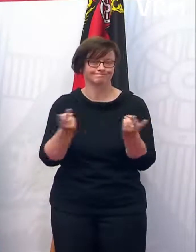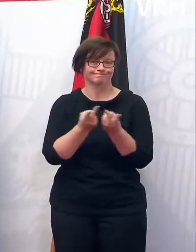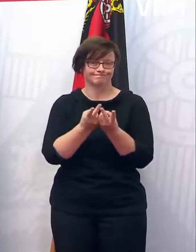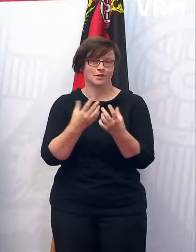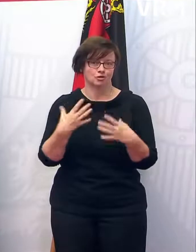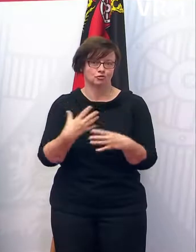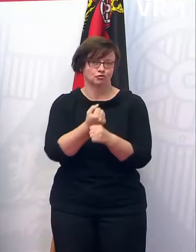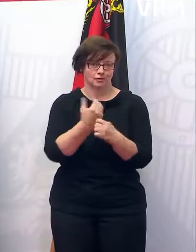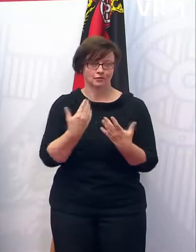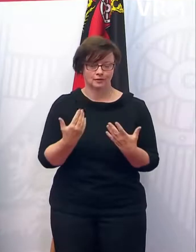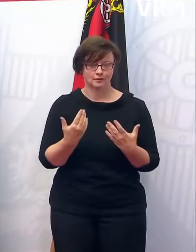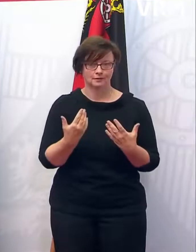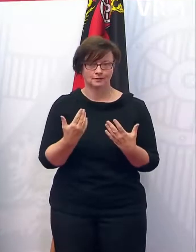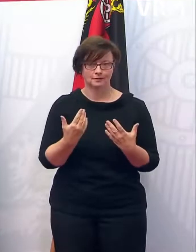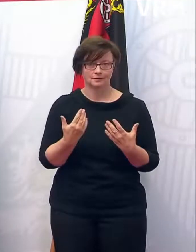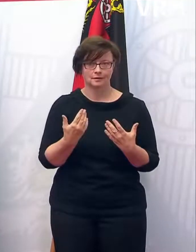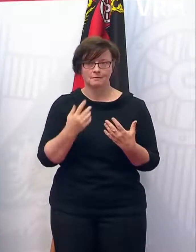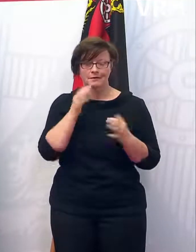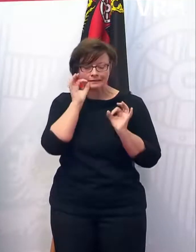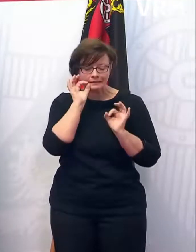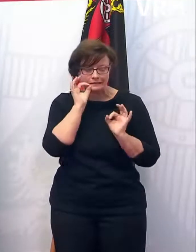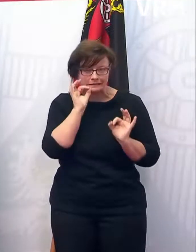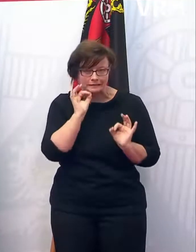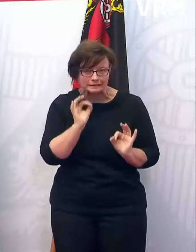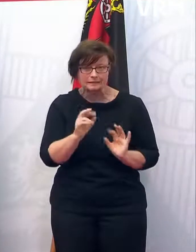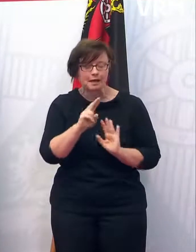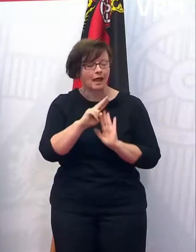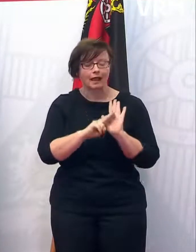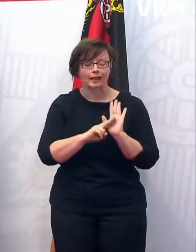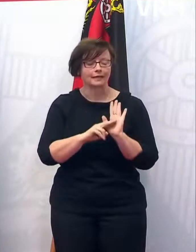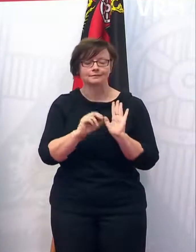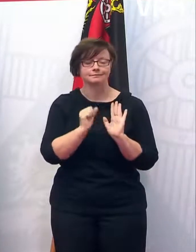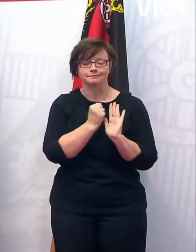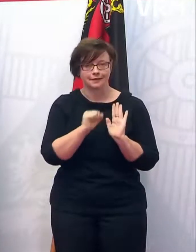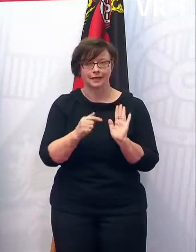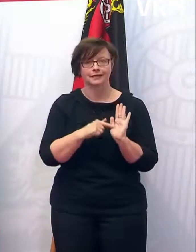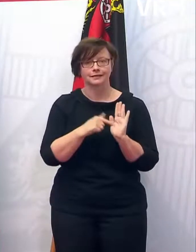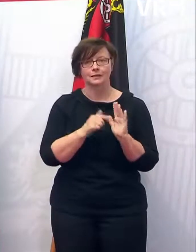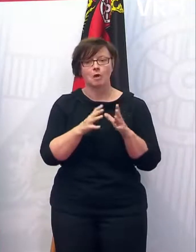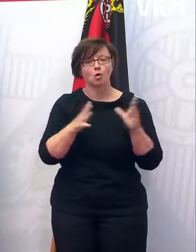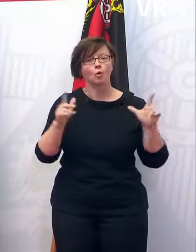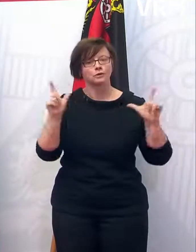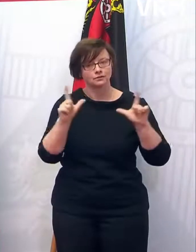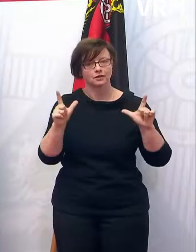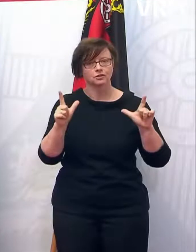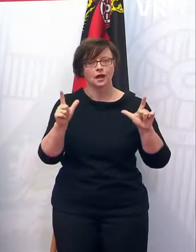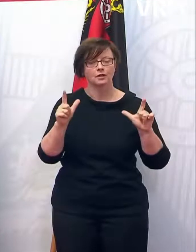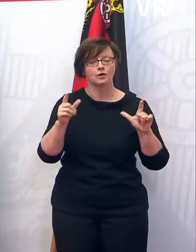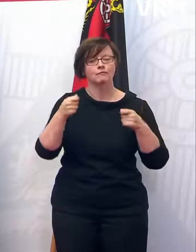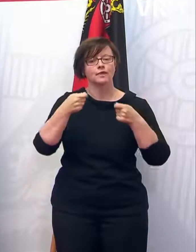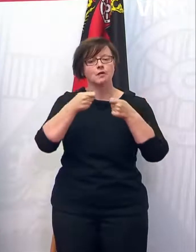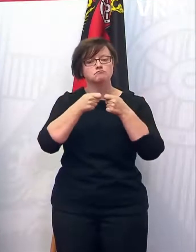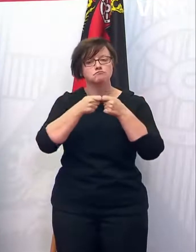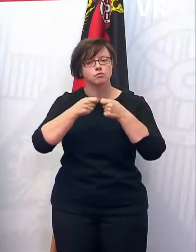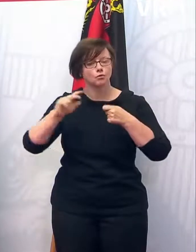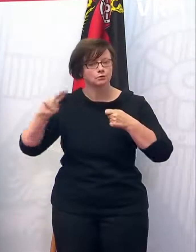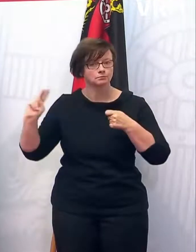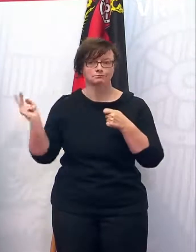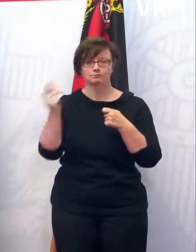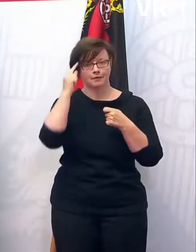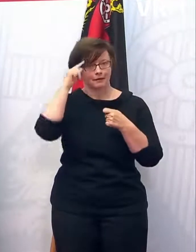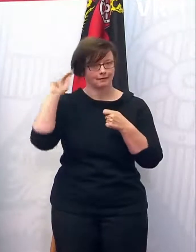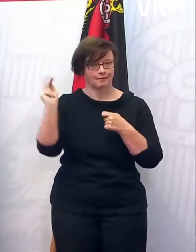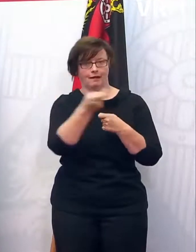Also es geht nicht darum, wieder tausend Details zu regeln. Aber das ist so ein Thema, es total sinnvoll wäre, aus meiner Sicht, dass man zum Thema große